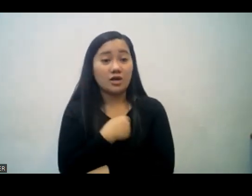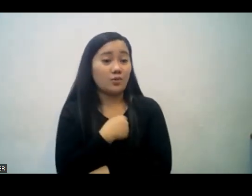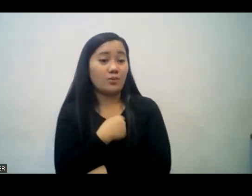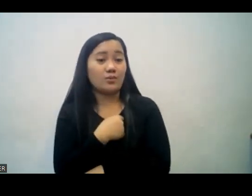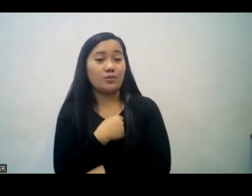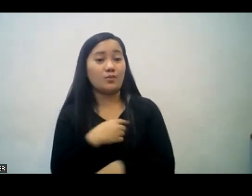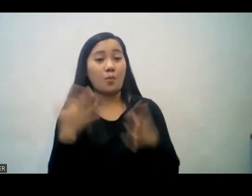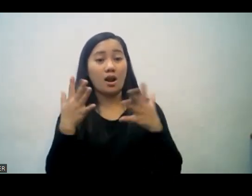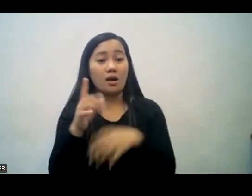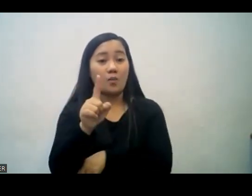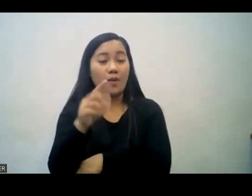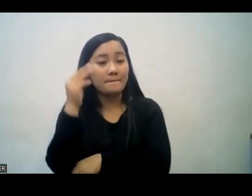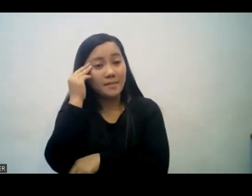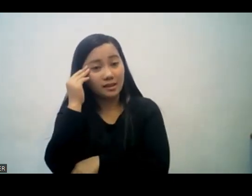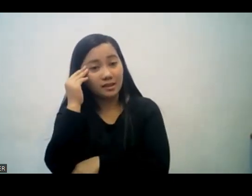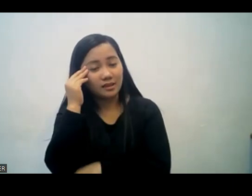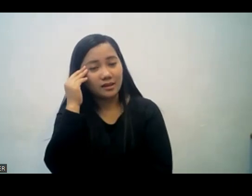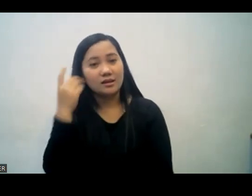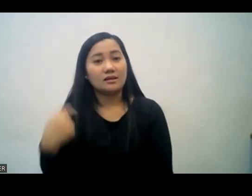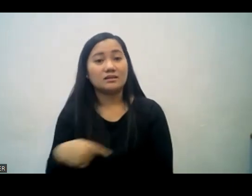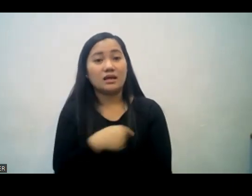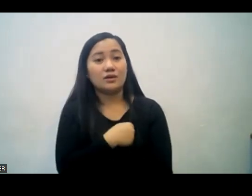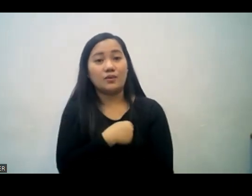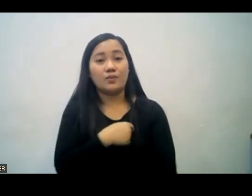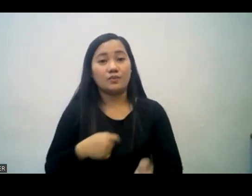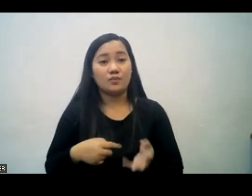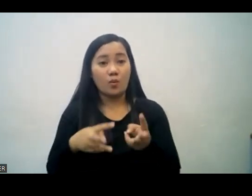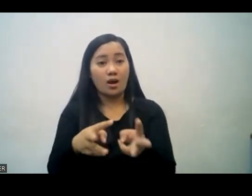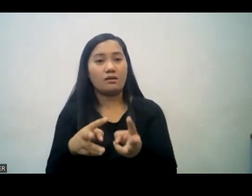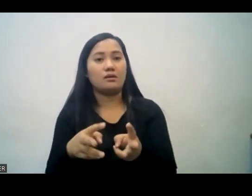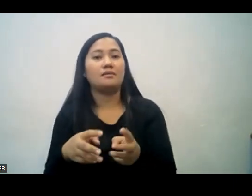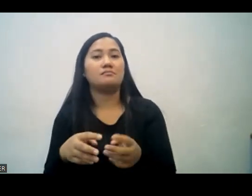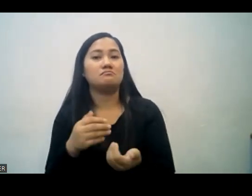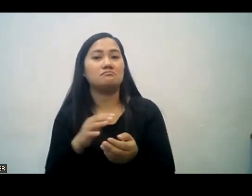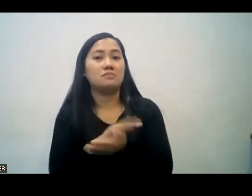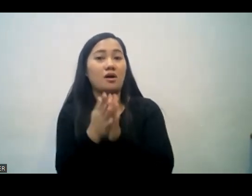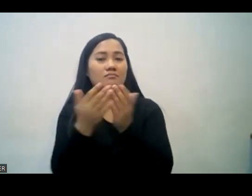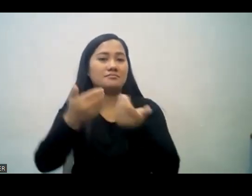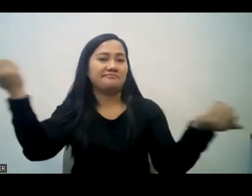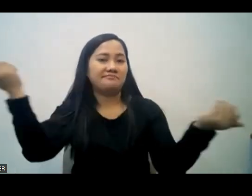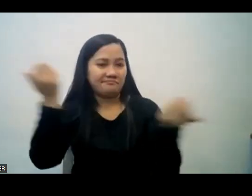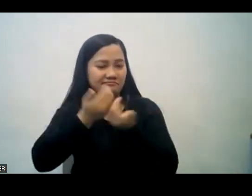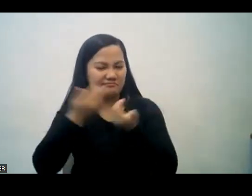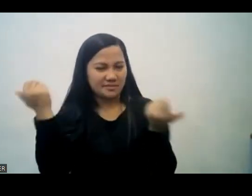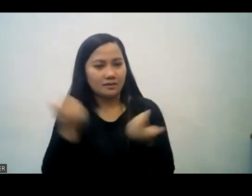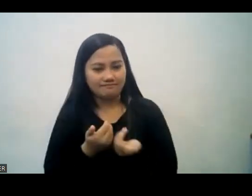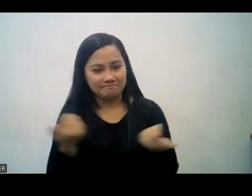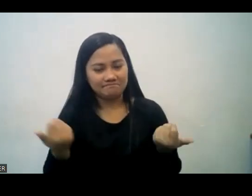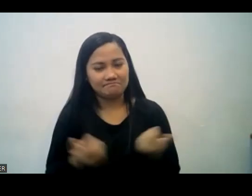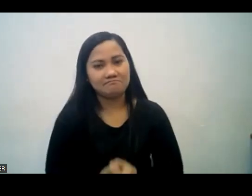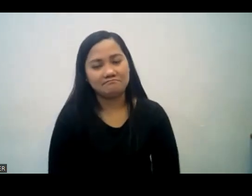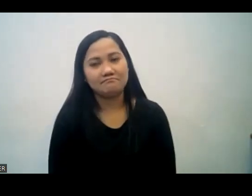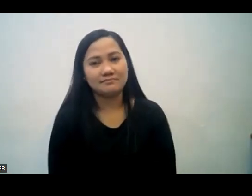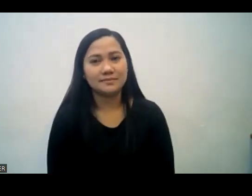one mind our way will be separate. Kasi po kapag wala po tayong isang pag-iisip yung ating